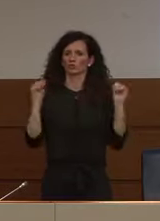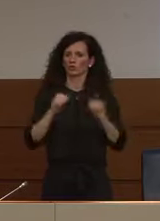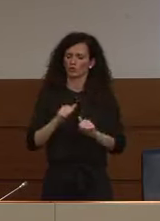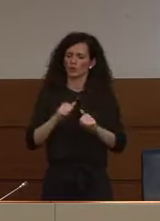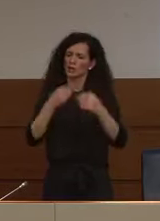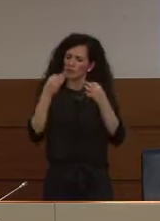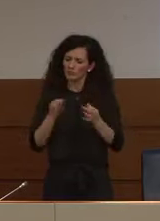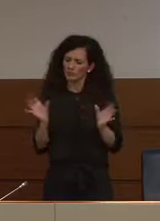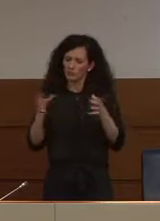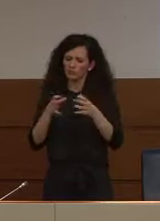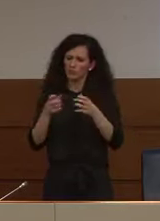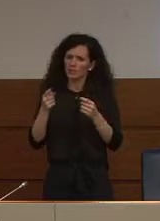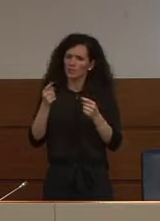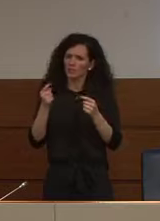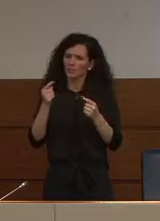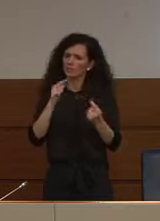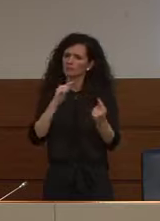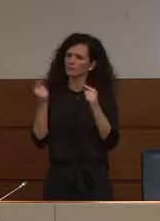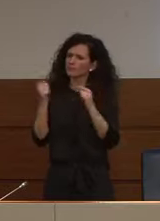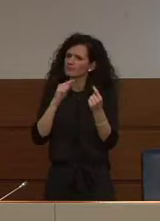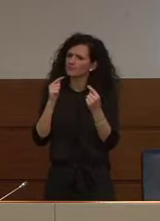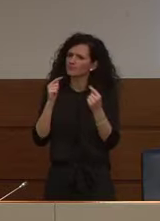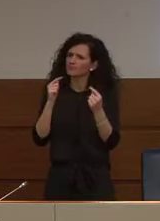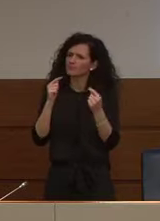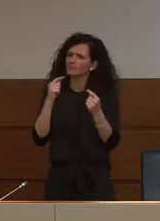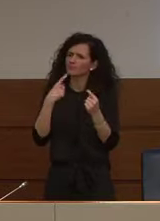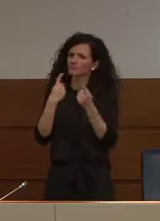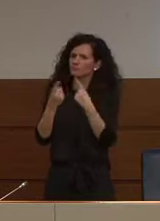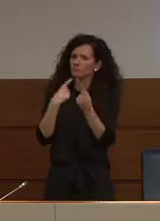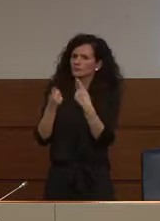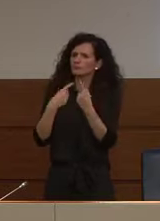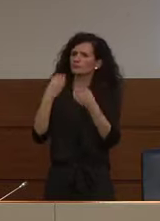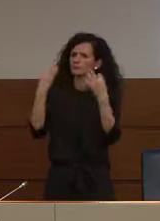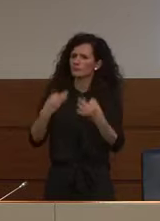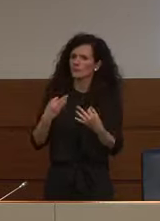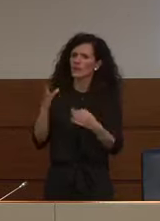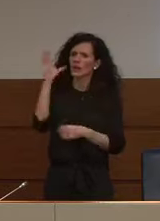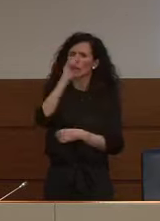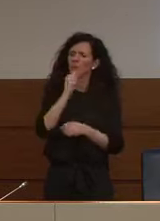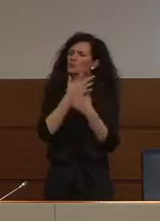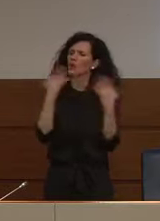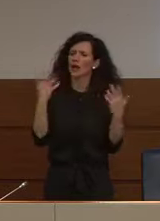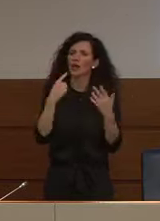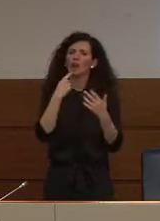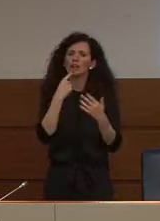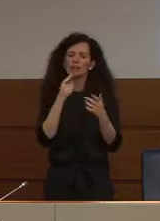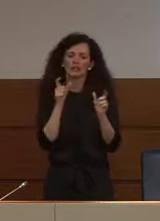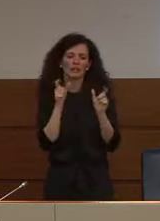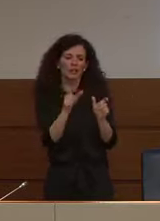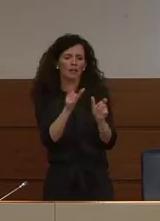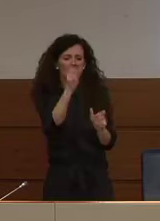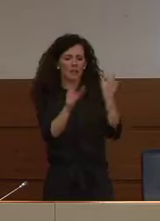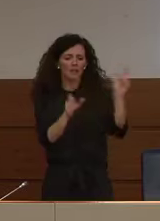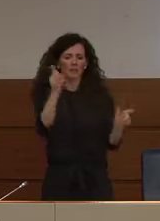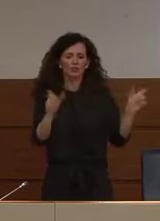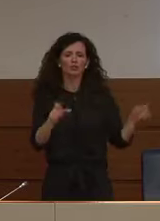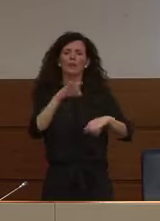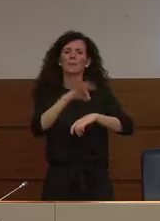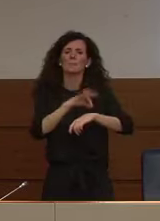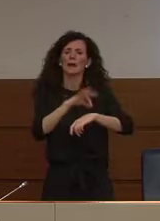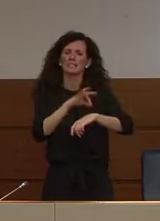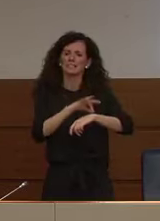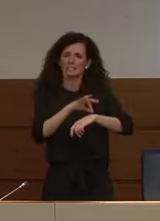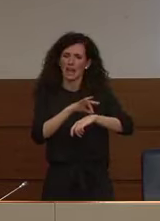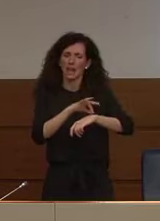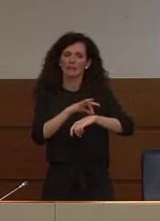identificato quali sono le categorie di pazienti meritevoli di un